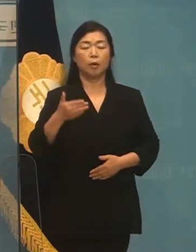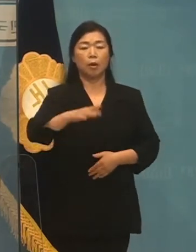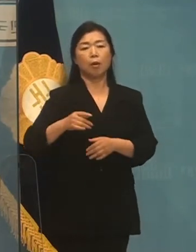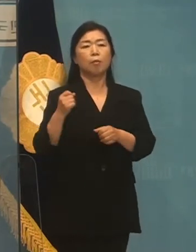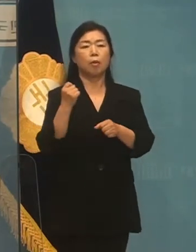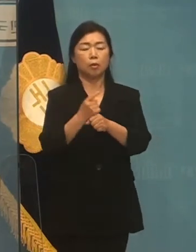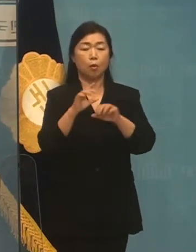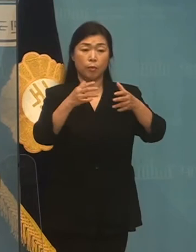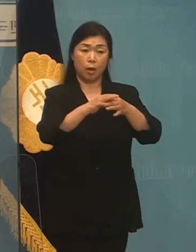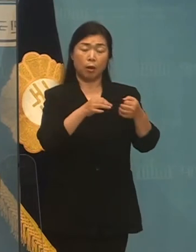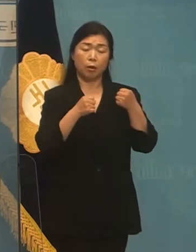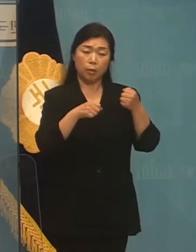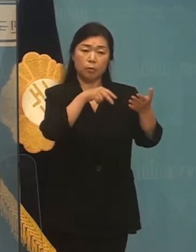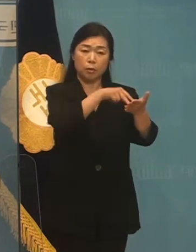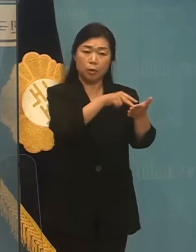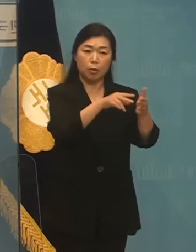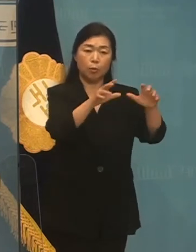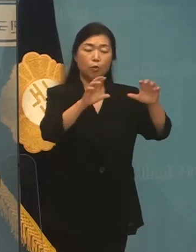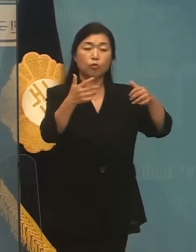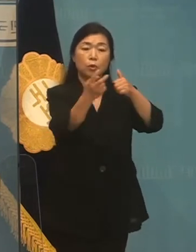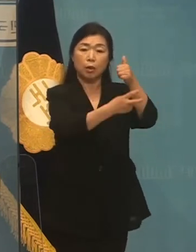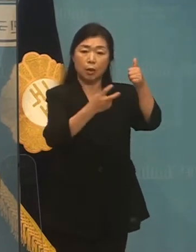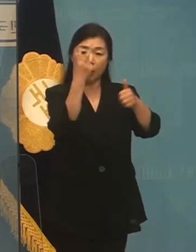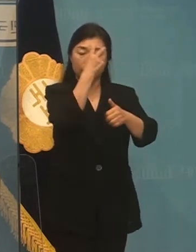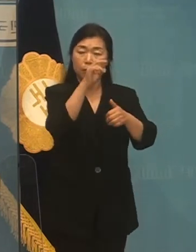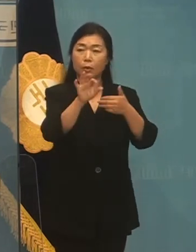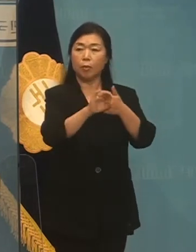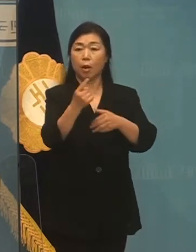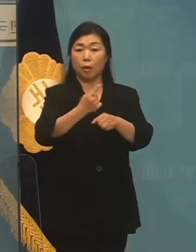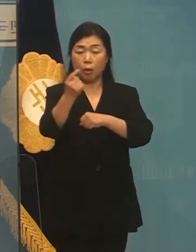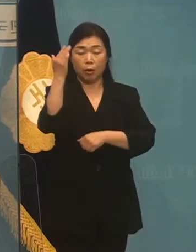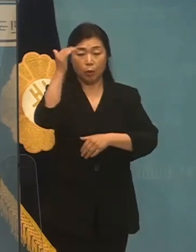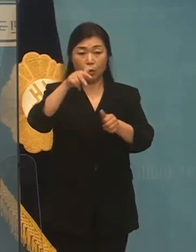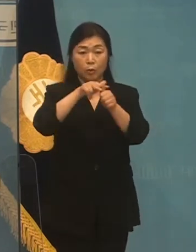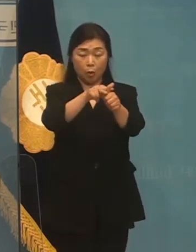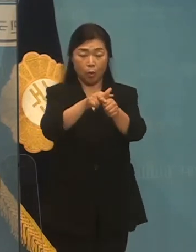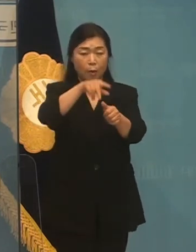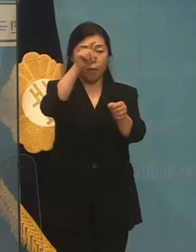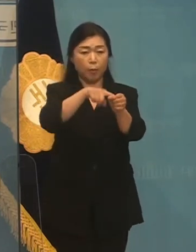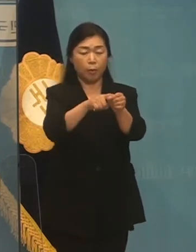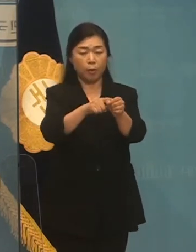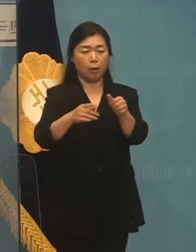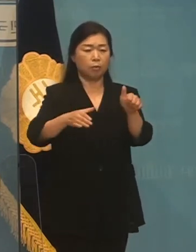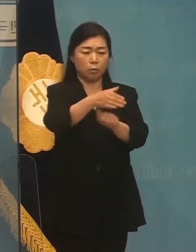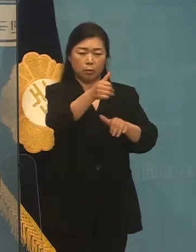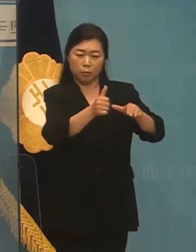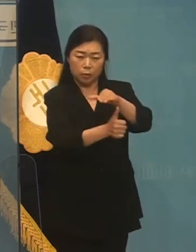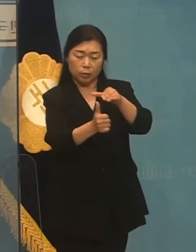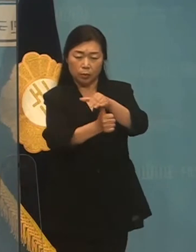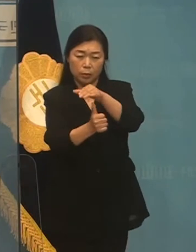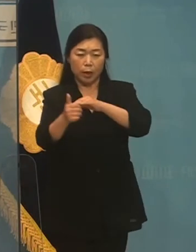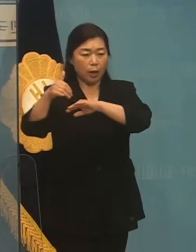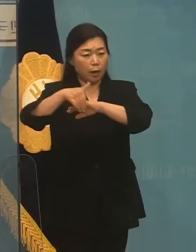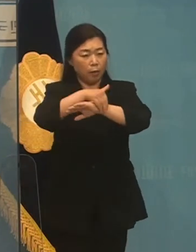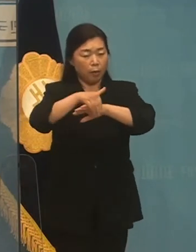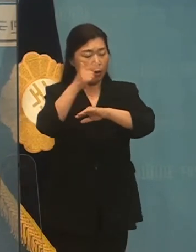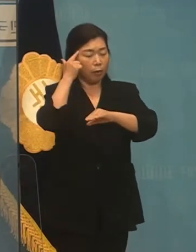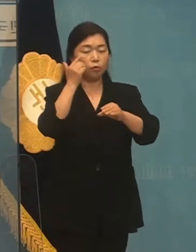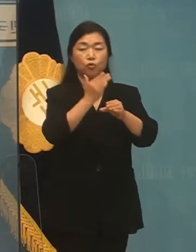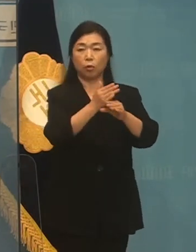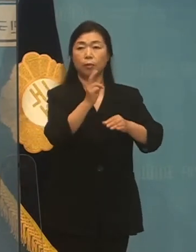벌써부터 국민의힘은 이번 국감을 내년 대선을 겨냥한 네거티브 공세의 자료로 이용하고 있습니다.